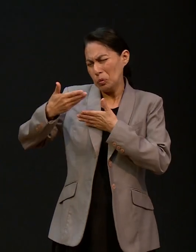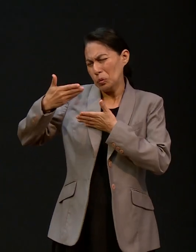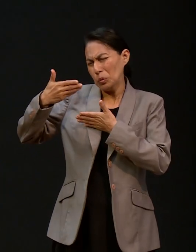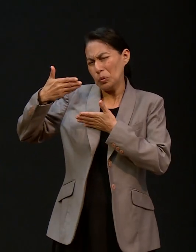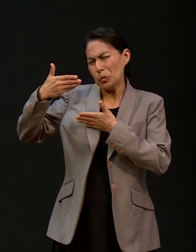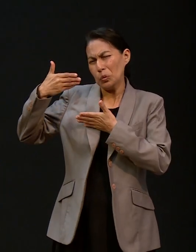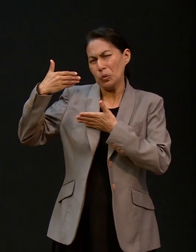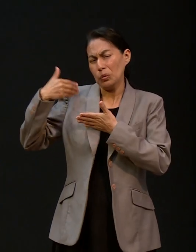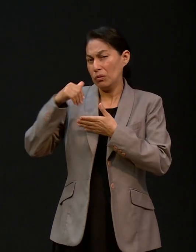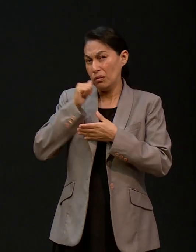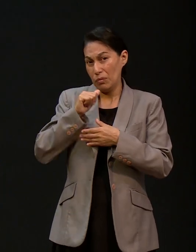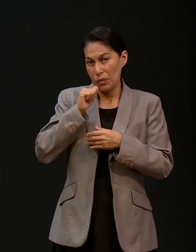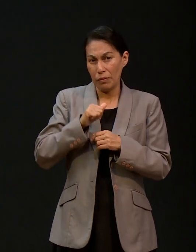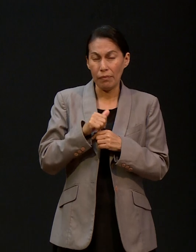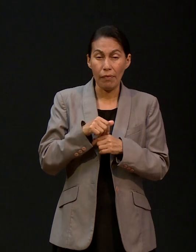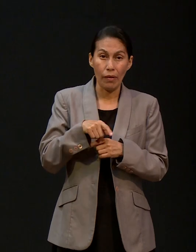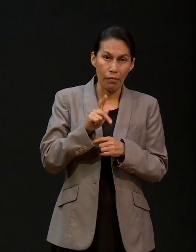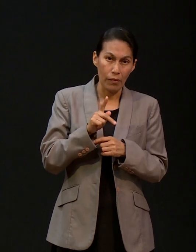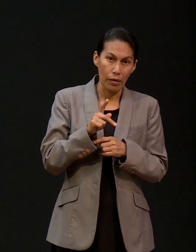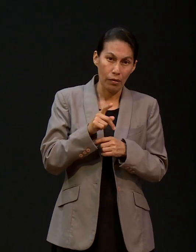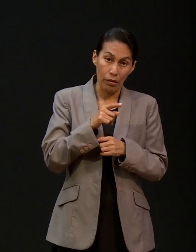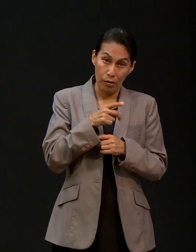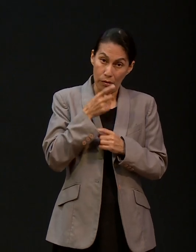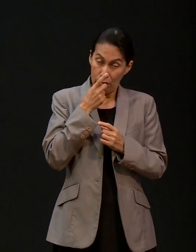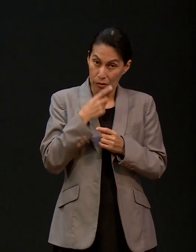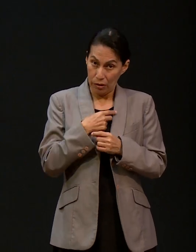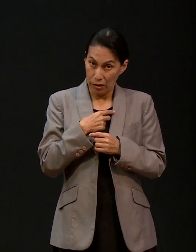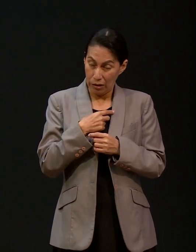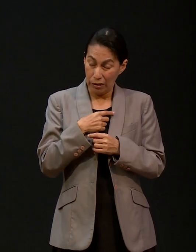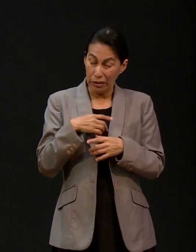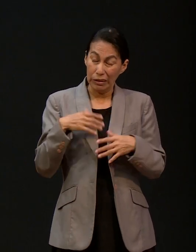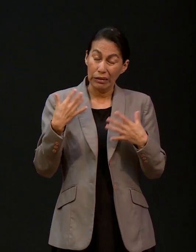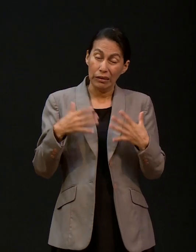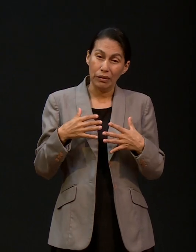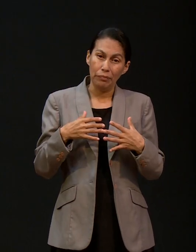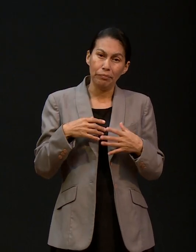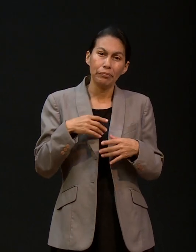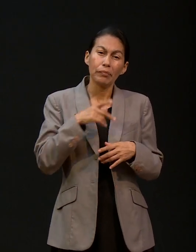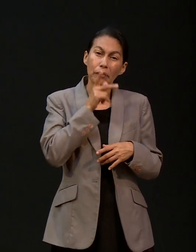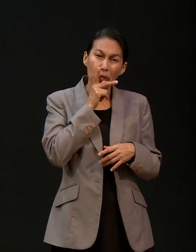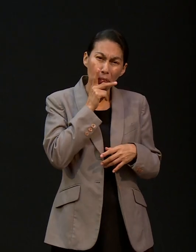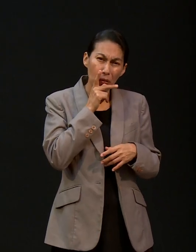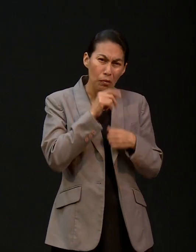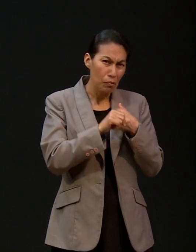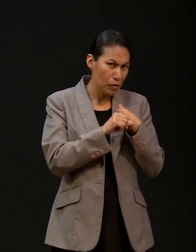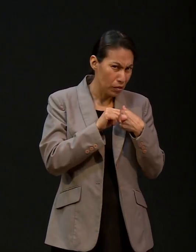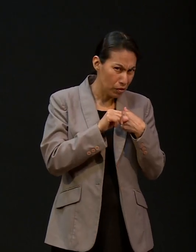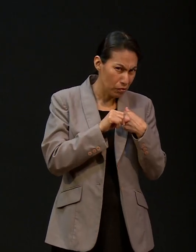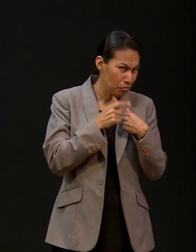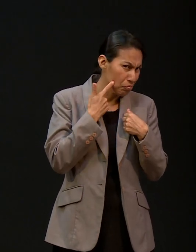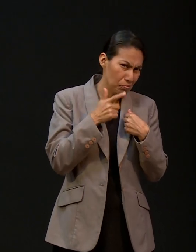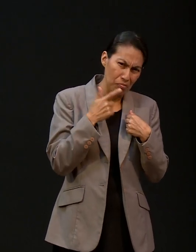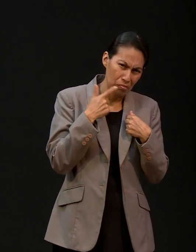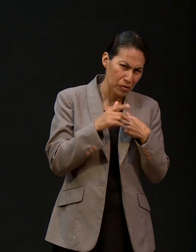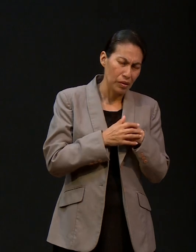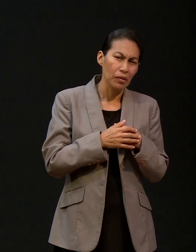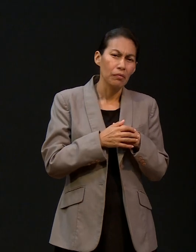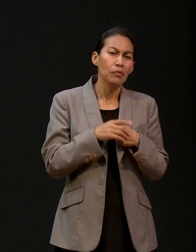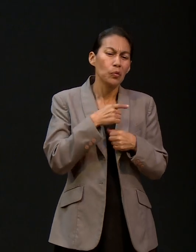Pero el que nos dijeran... Él no se quería operar. Lo animamos a operar. Alex estuvo con él.